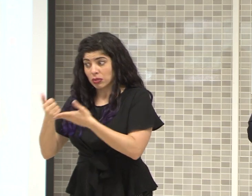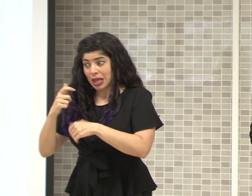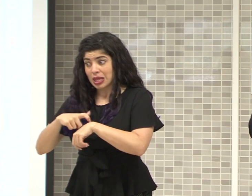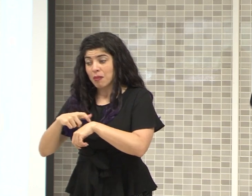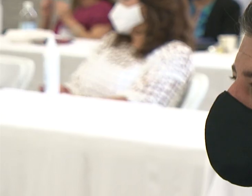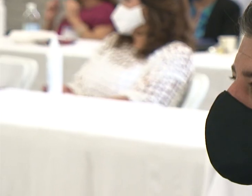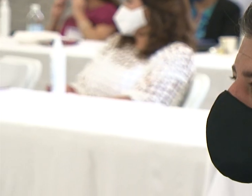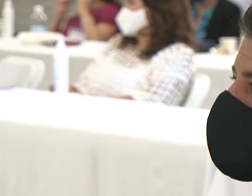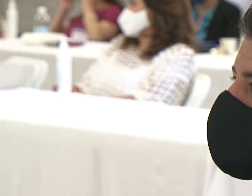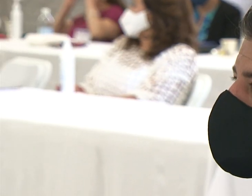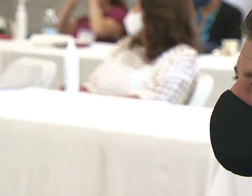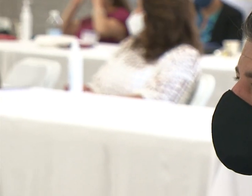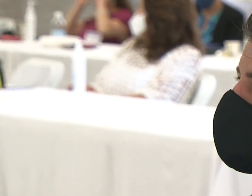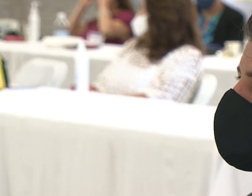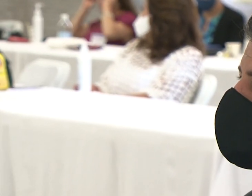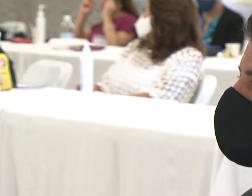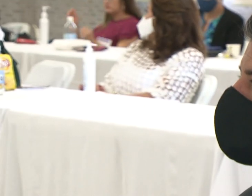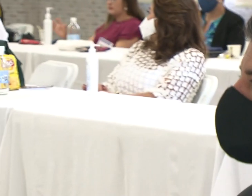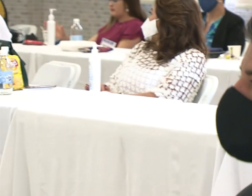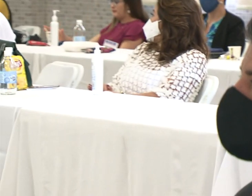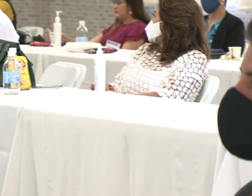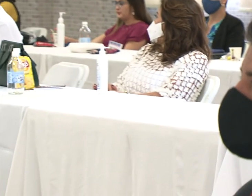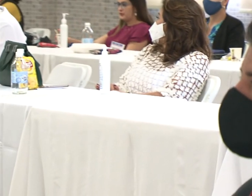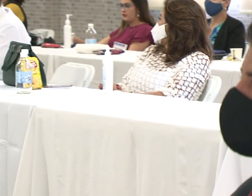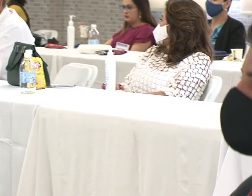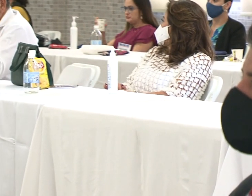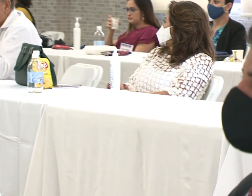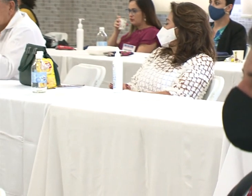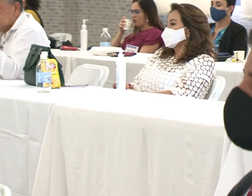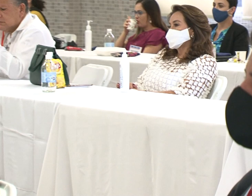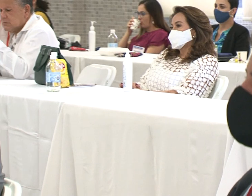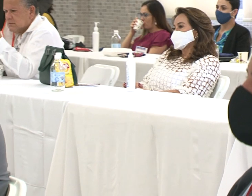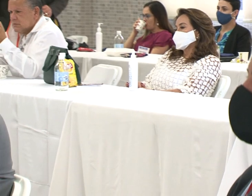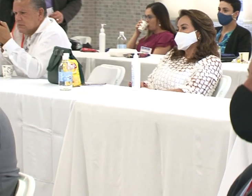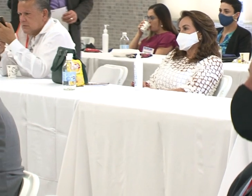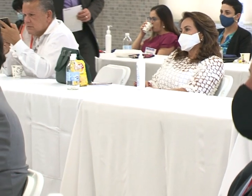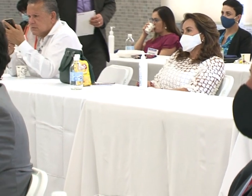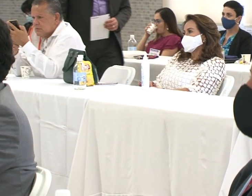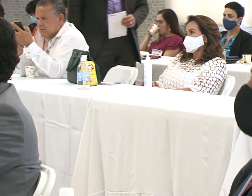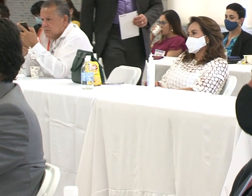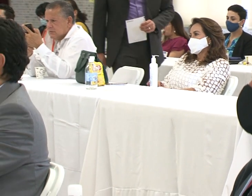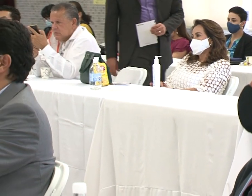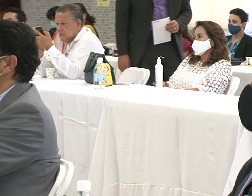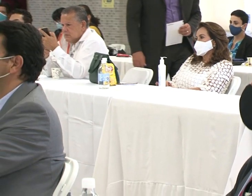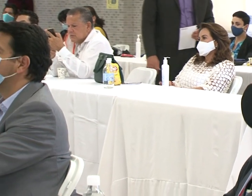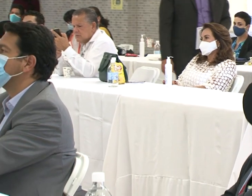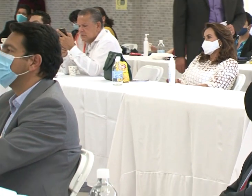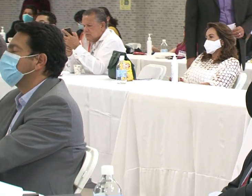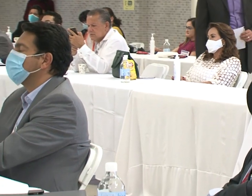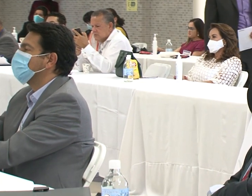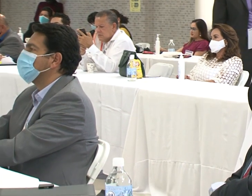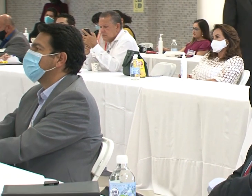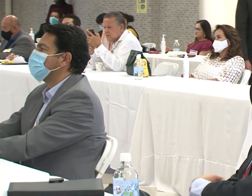estructural, que nos va a resolver en el tiempo. Y la otra, si es viable, socialmente, políticamente,